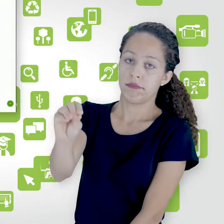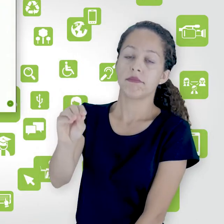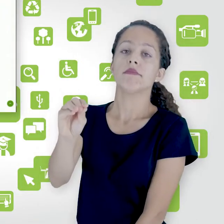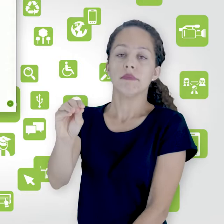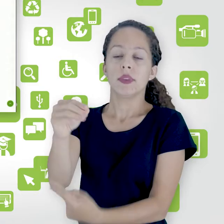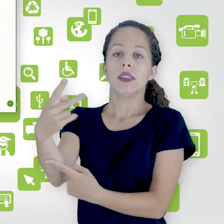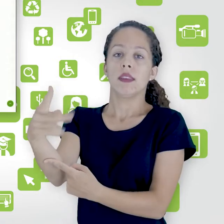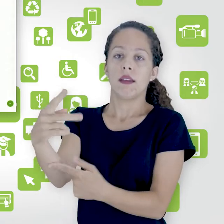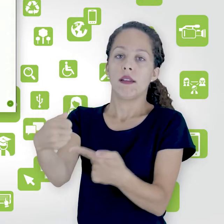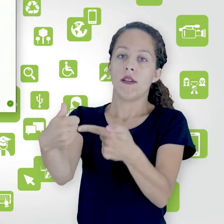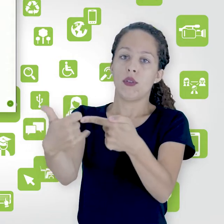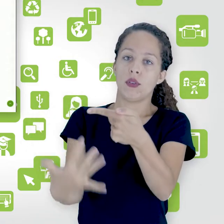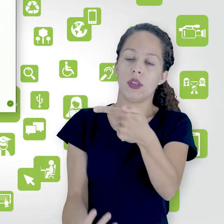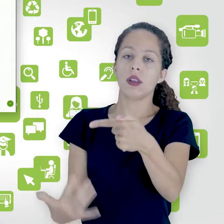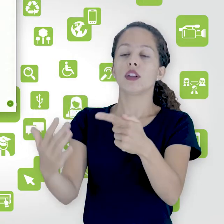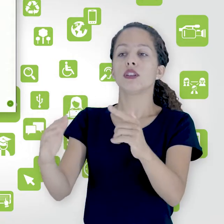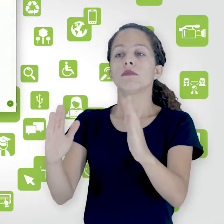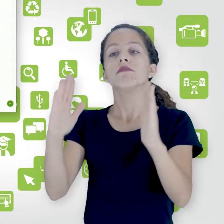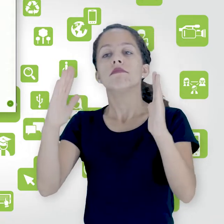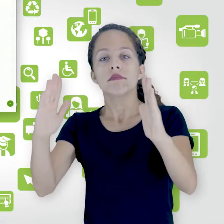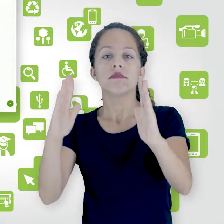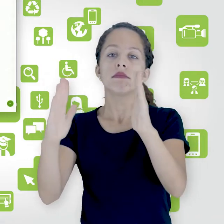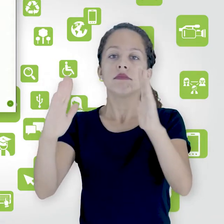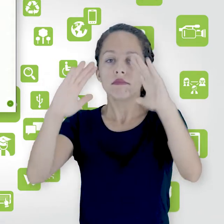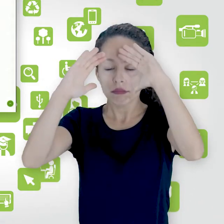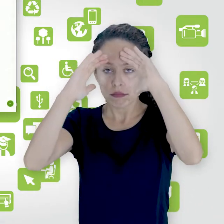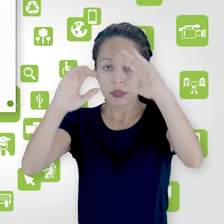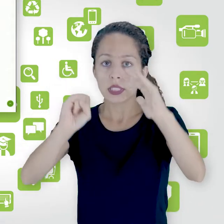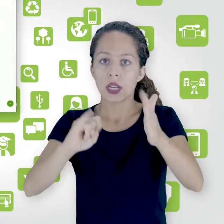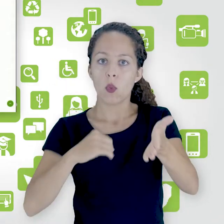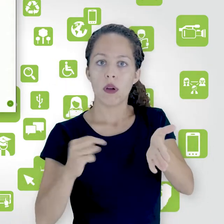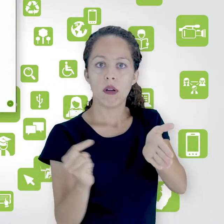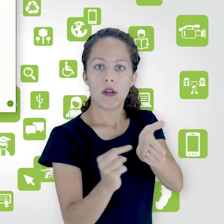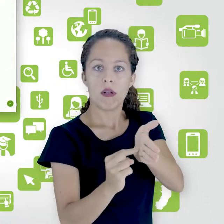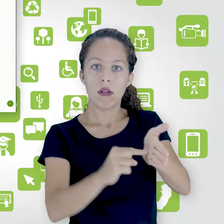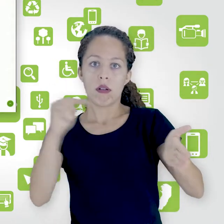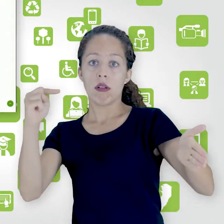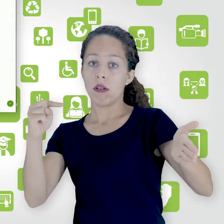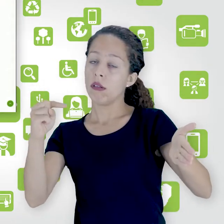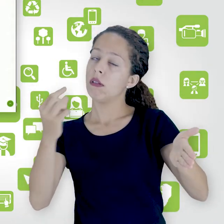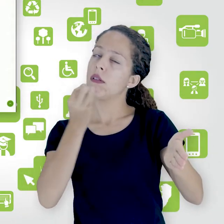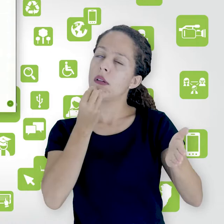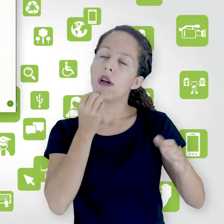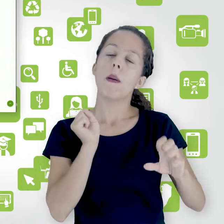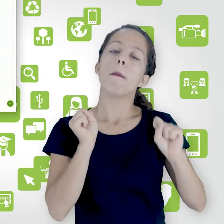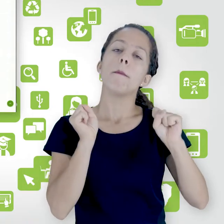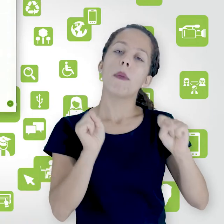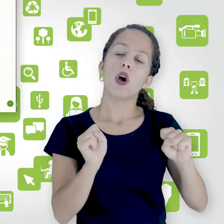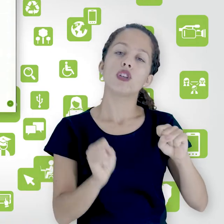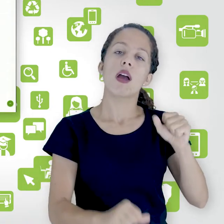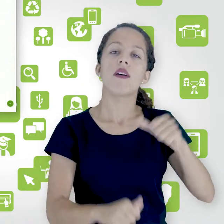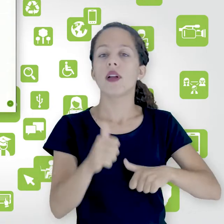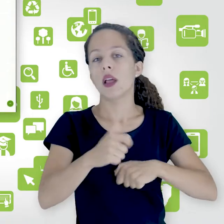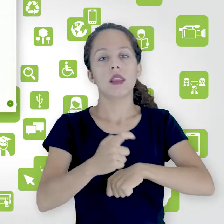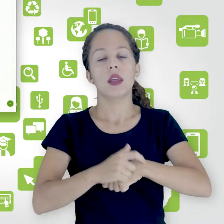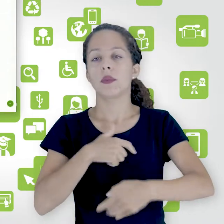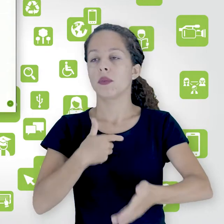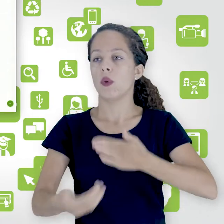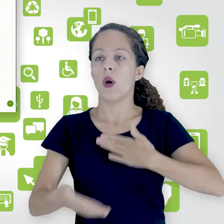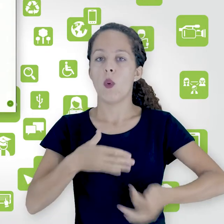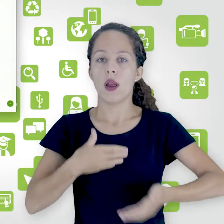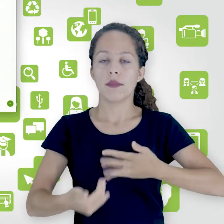seu item do glossário no prazo determinado. Se eu desmarcar, ele pode postar e ser avaliado a qualquer